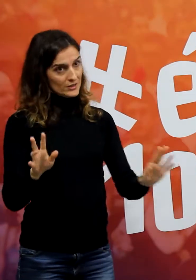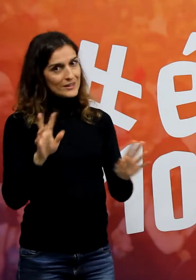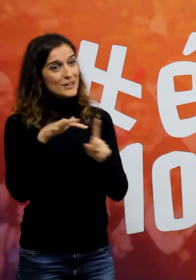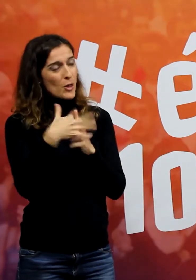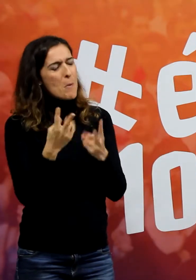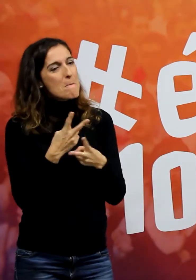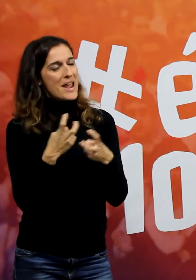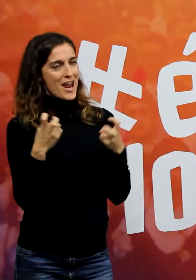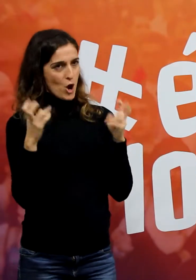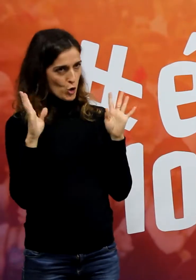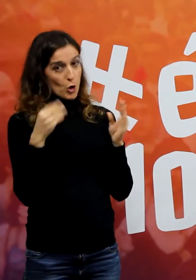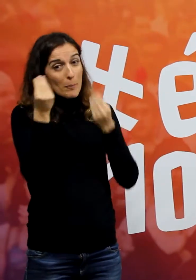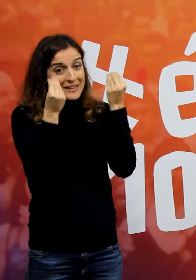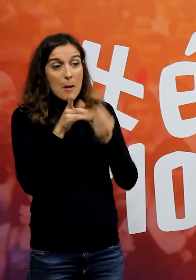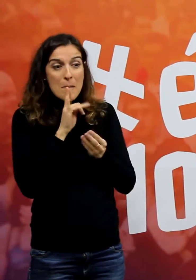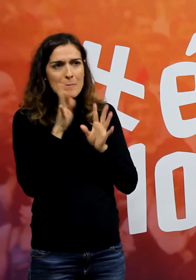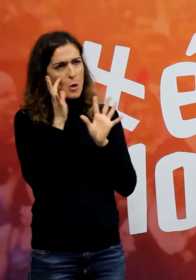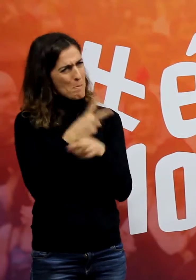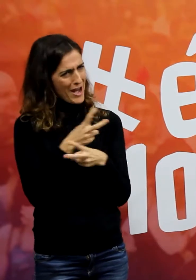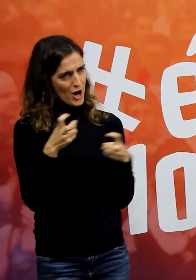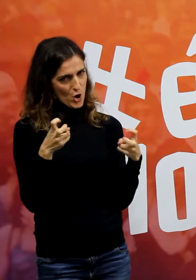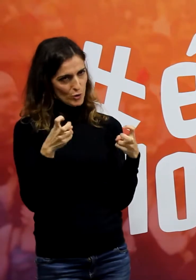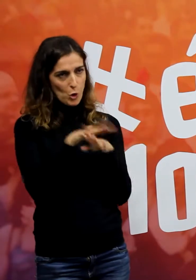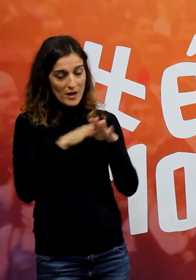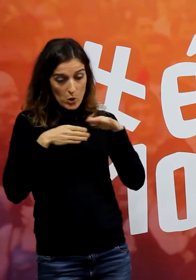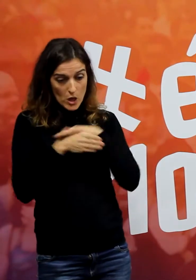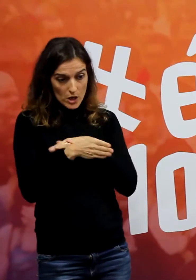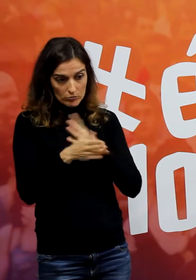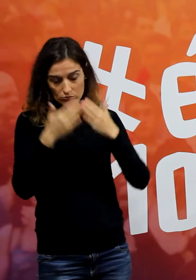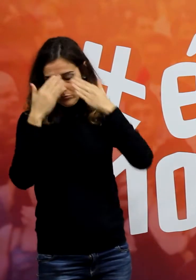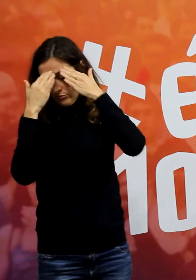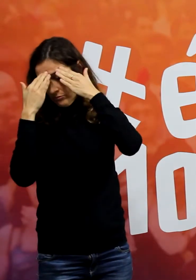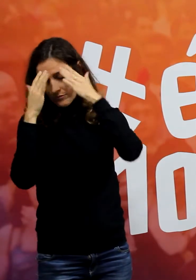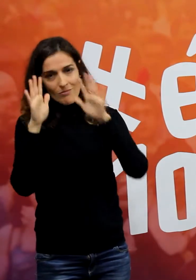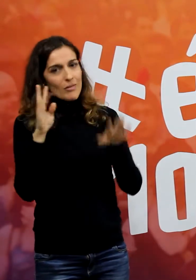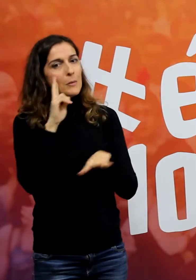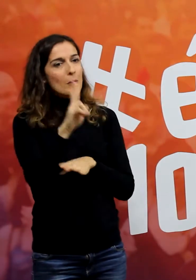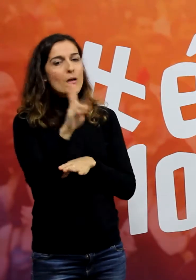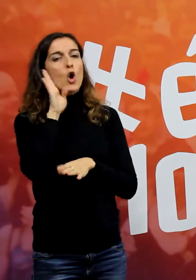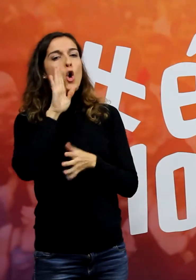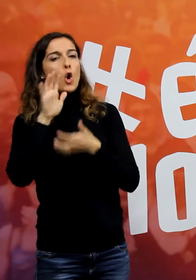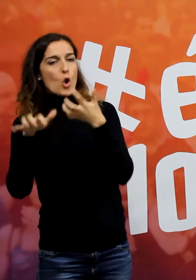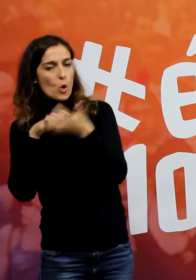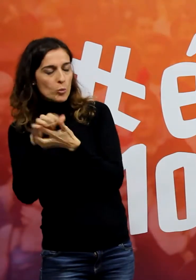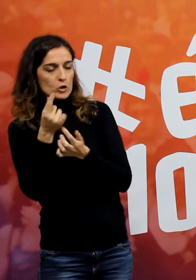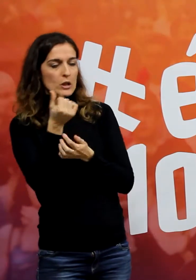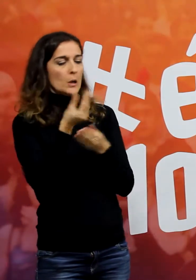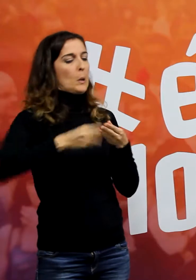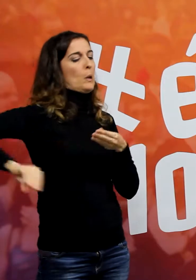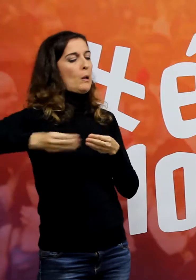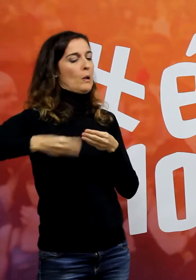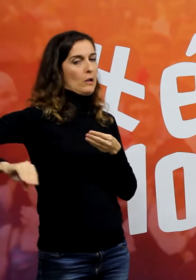No us imagineu el que mos hem trobat. No, és que a banda de tot això de corruptes, de desviar diners,